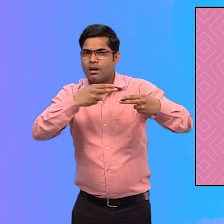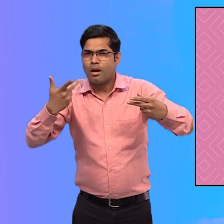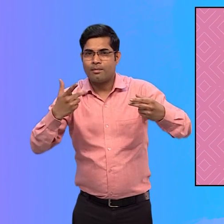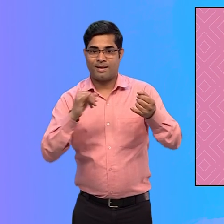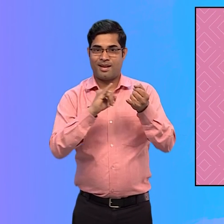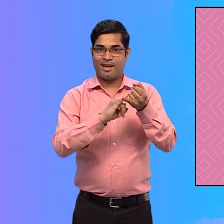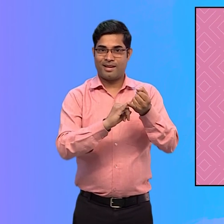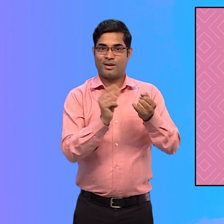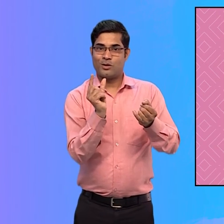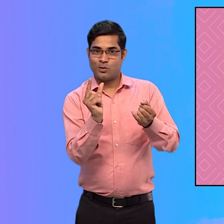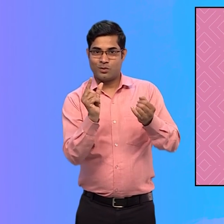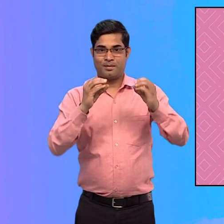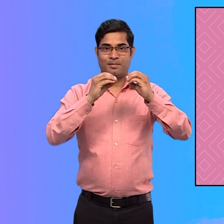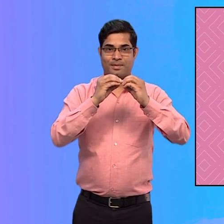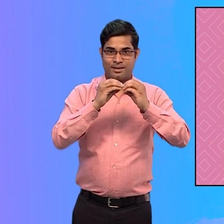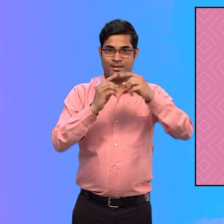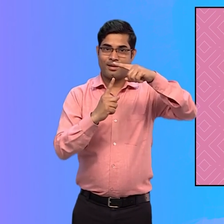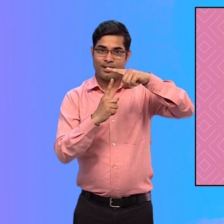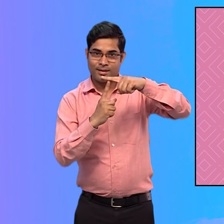जिसे उपशीरशक के रूप में भी जाना जाता है